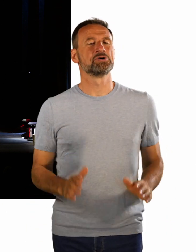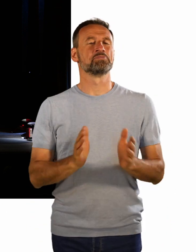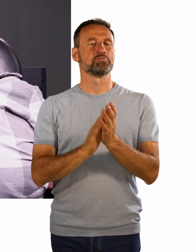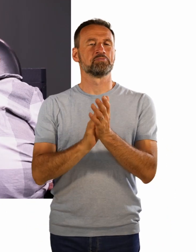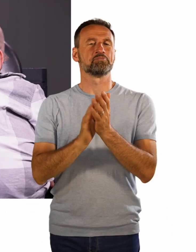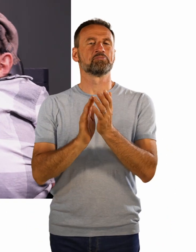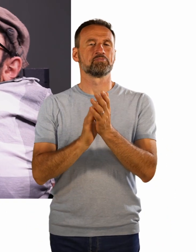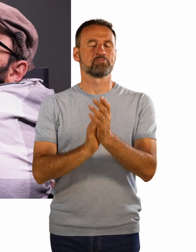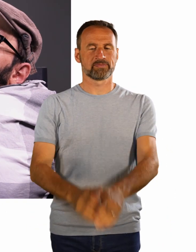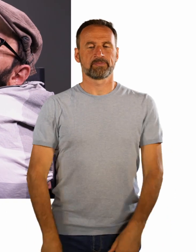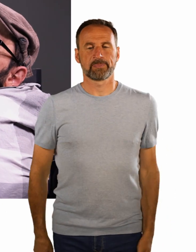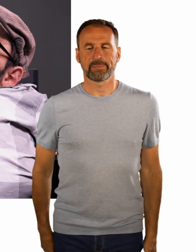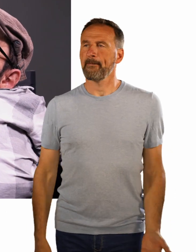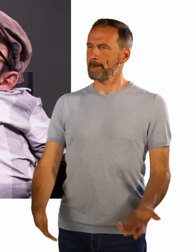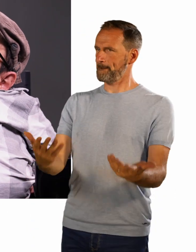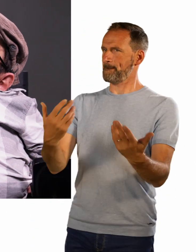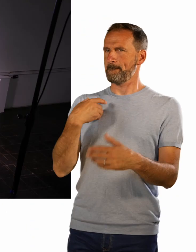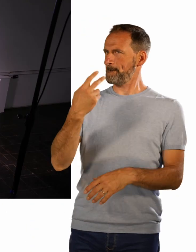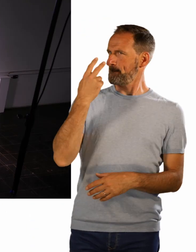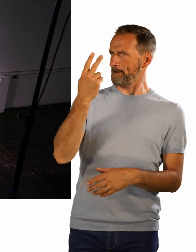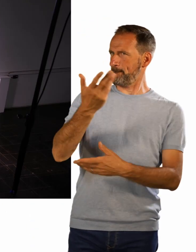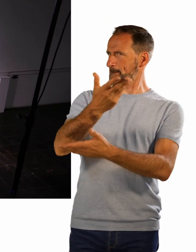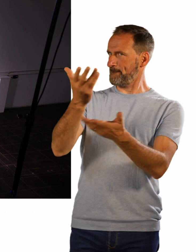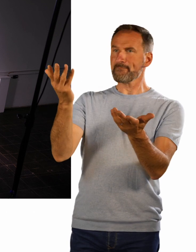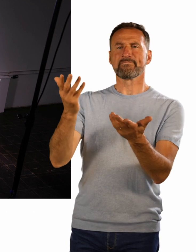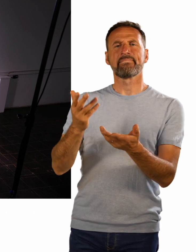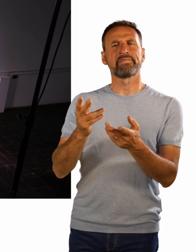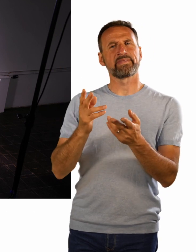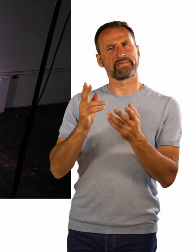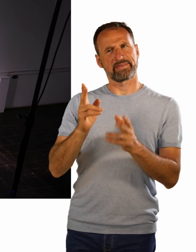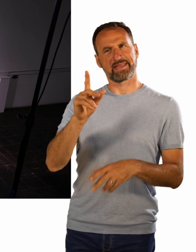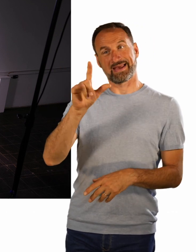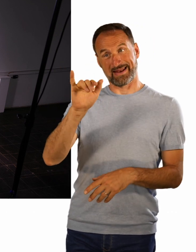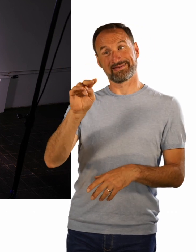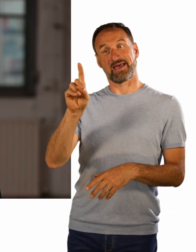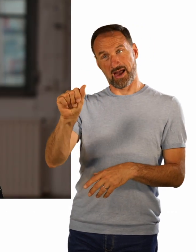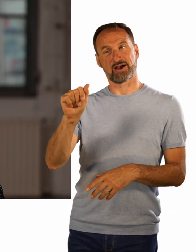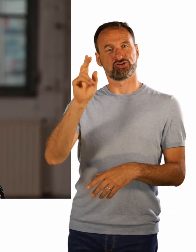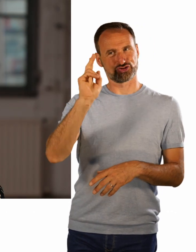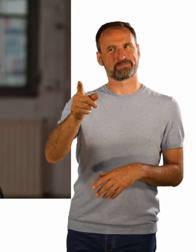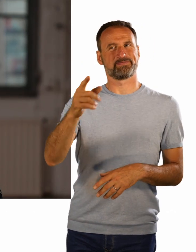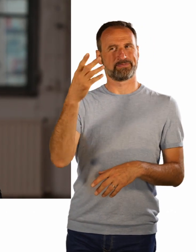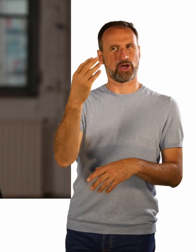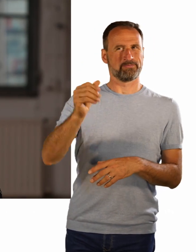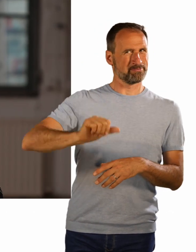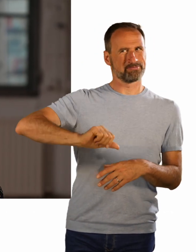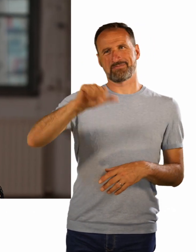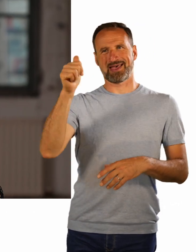Wenn wir uns das jetzt so anschauen, dann hat sie den meisten Applaus bekommen, aber sie bekommt trotzdem am